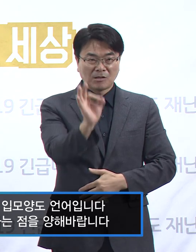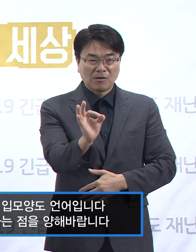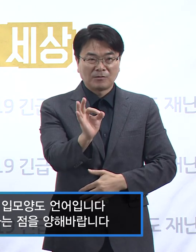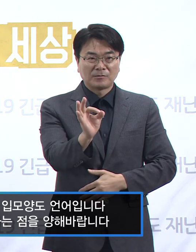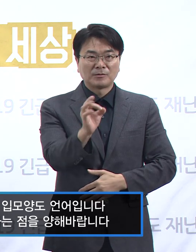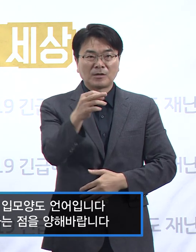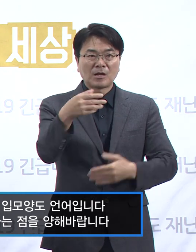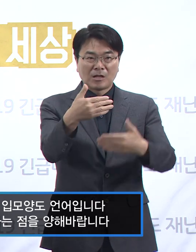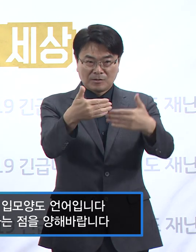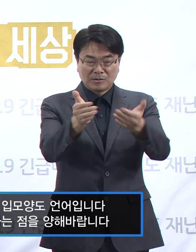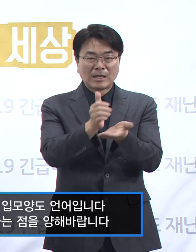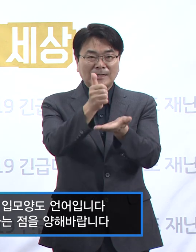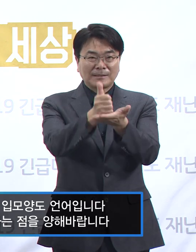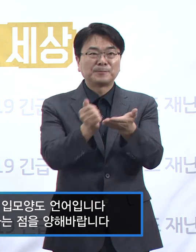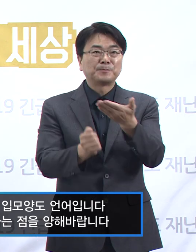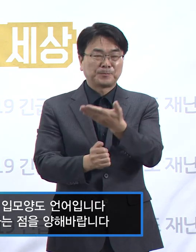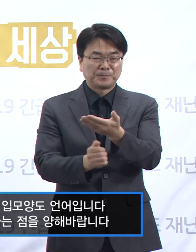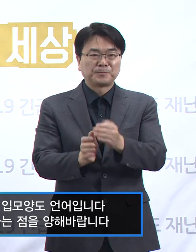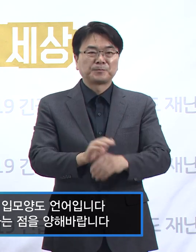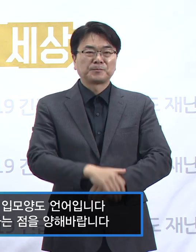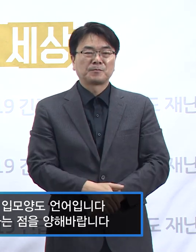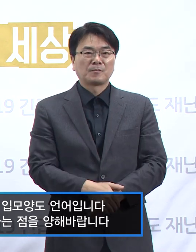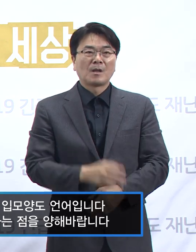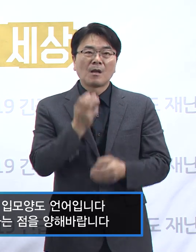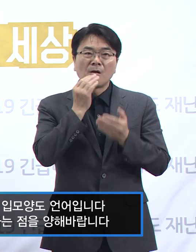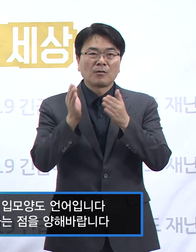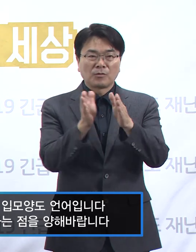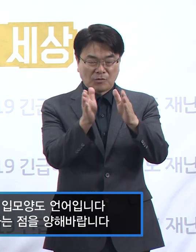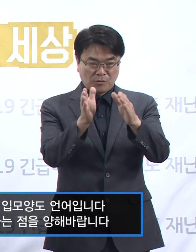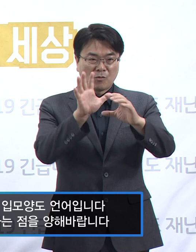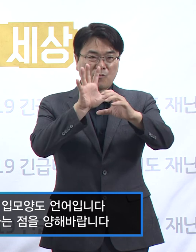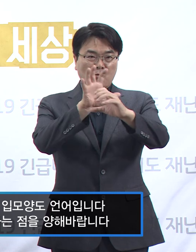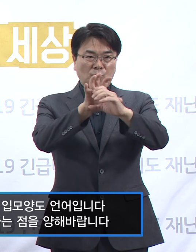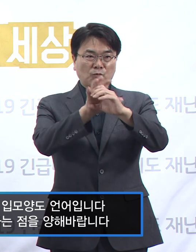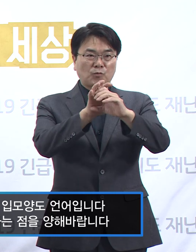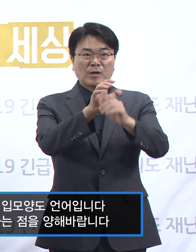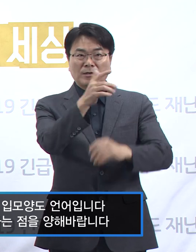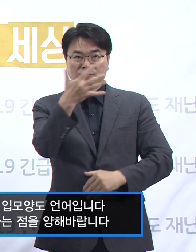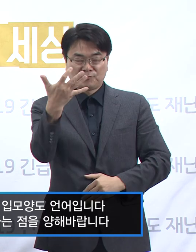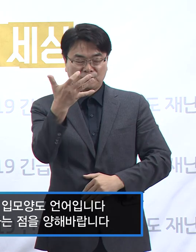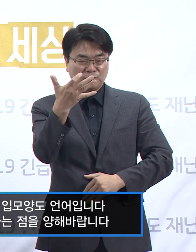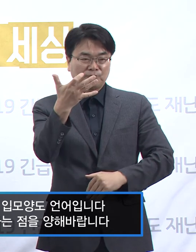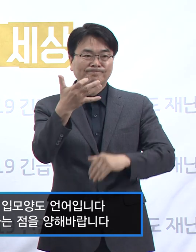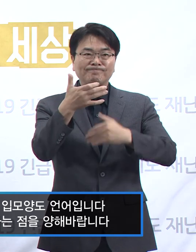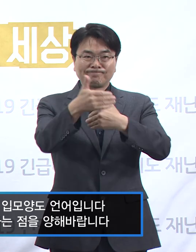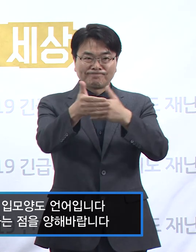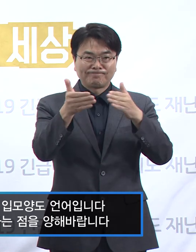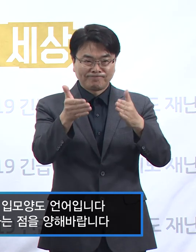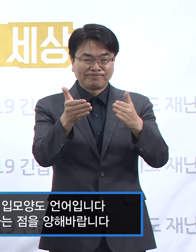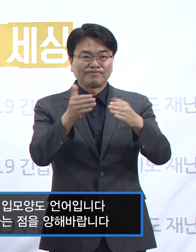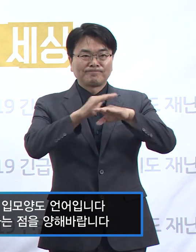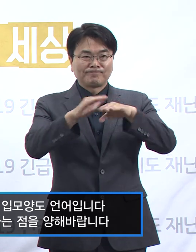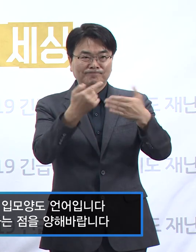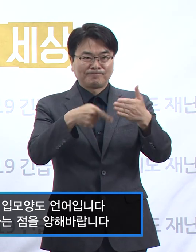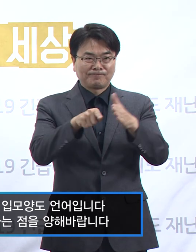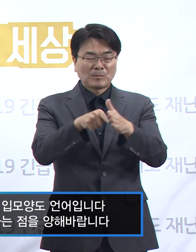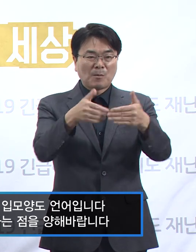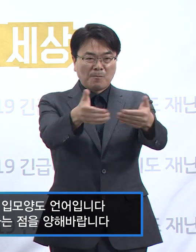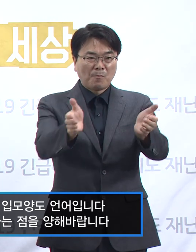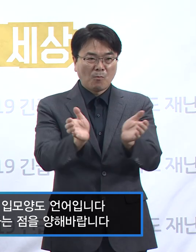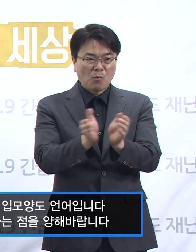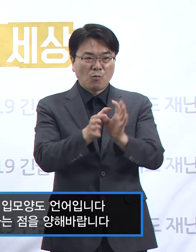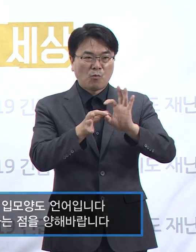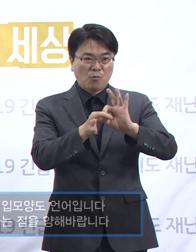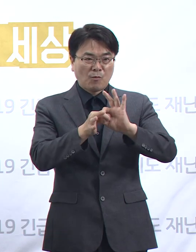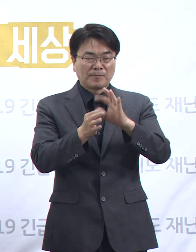안녕하십니까. 경기도 코로나19 긴급대책단장 이희영입니다. 9월 9일 수요일 경기도 코로나19 대응 관련